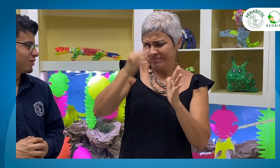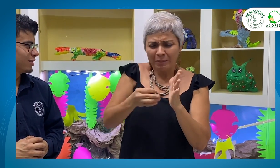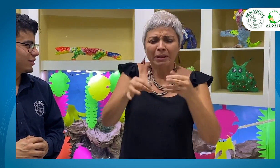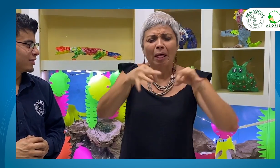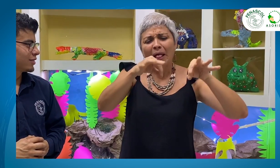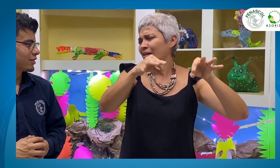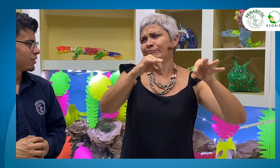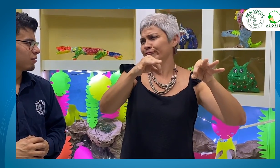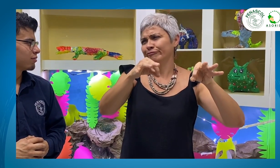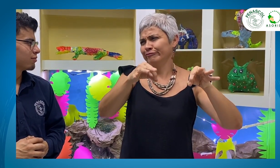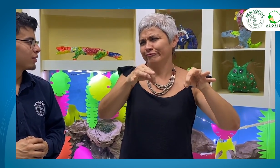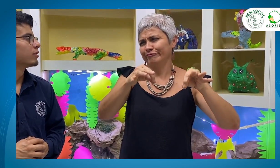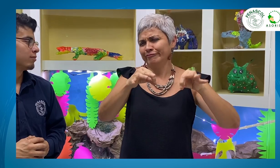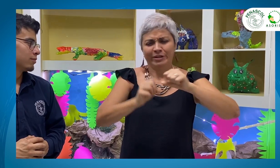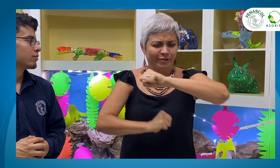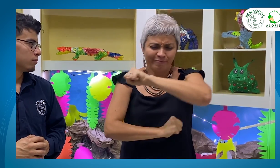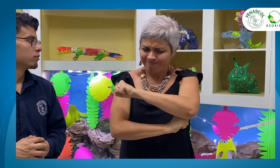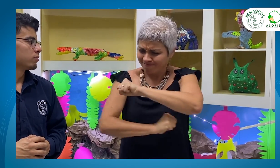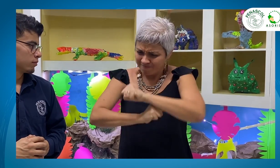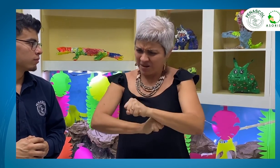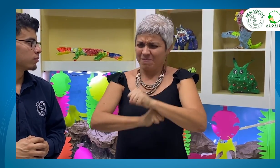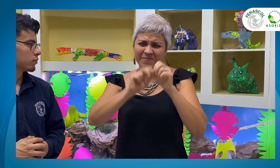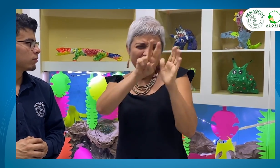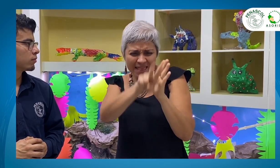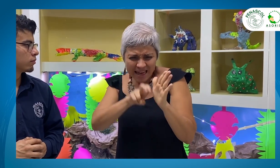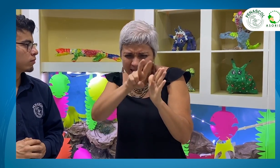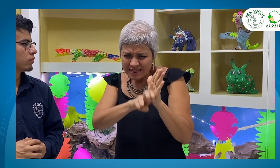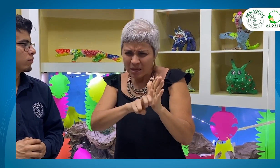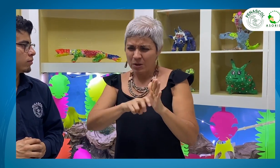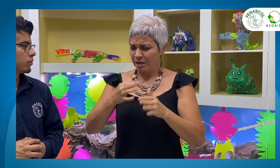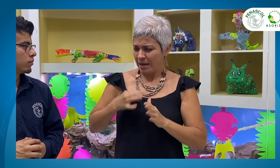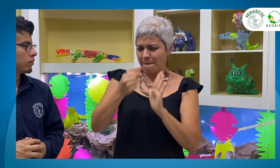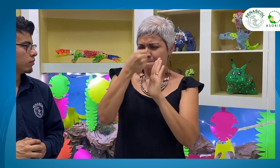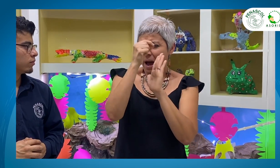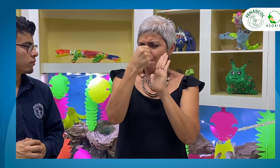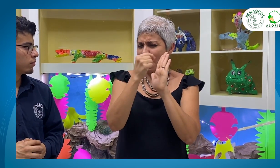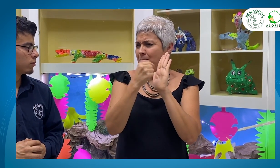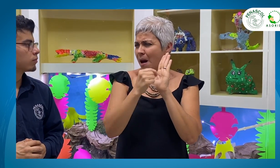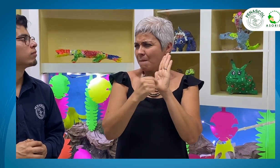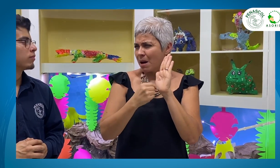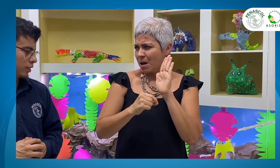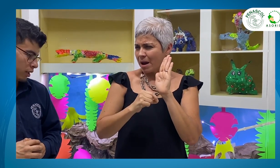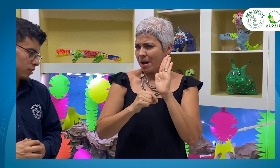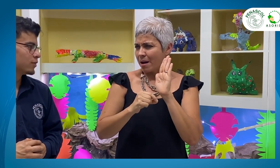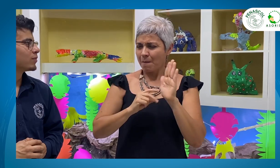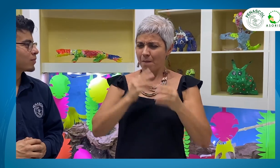Lo importante no es el papel escrito, sino enseñar de lo que allí está, la teoría, los fundamentos, los valores.